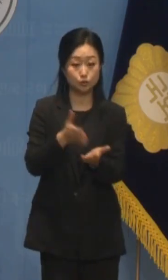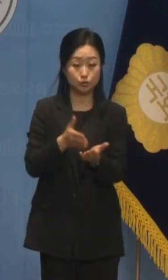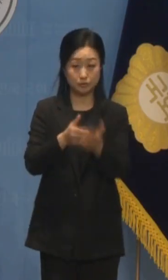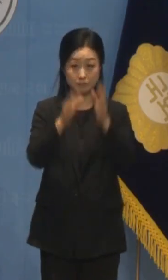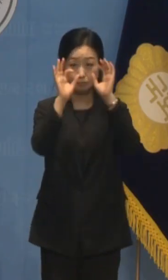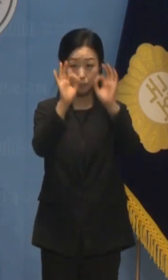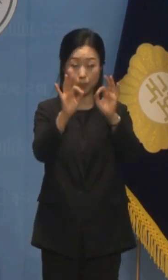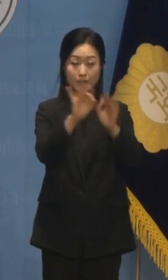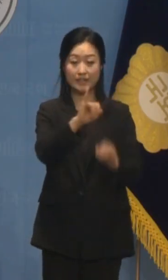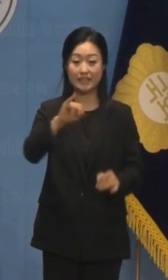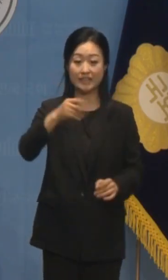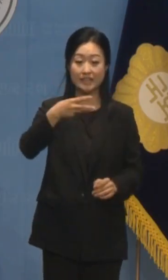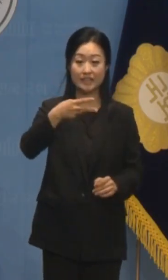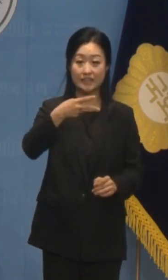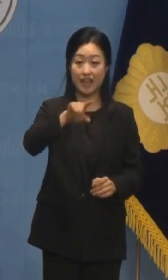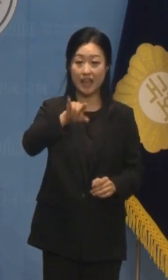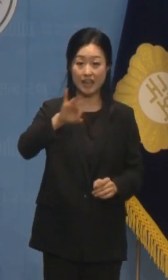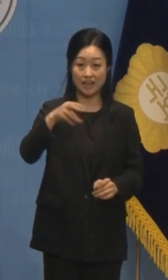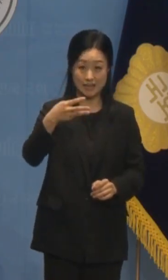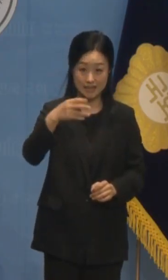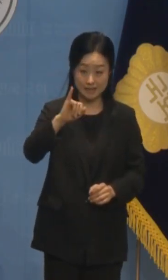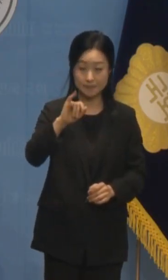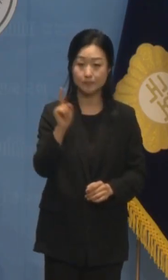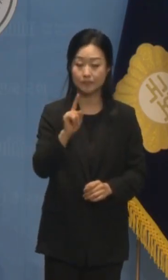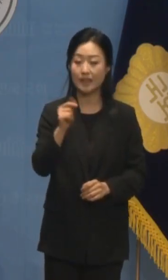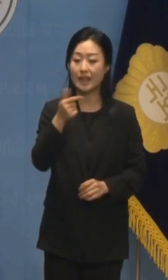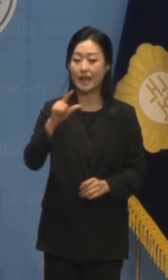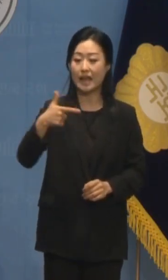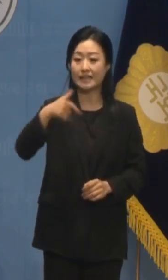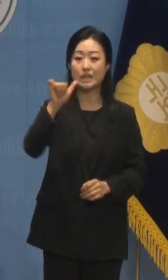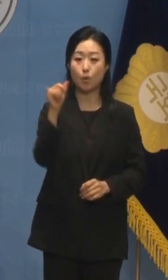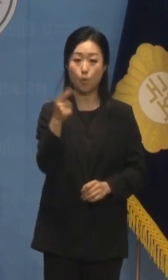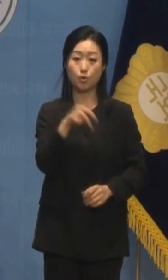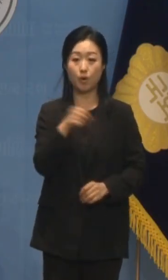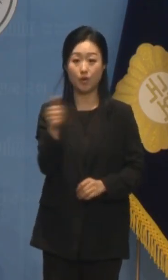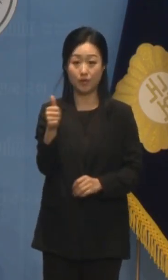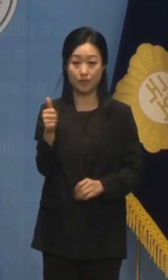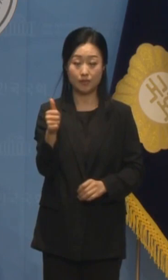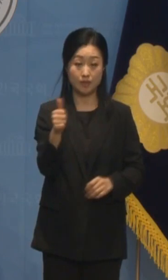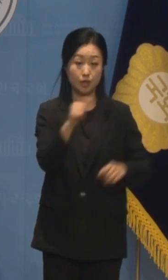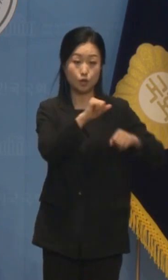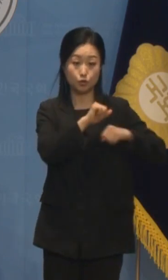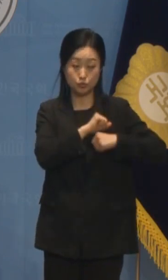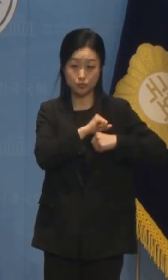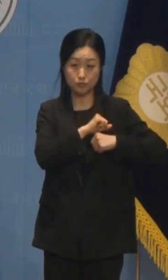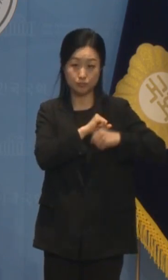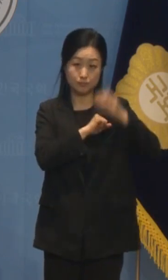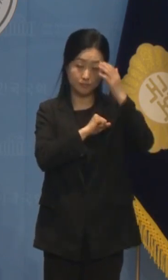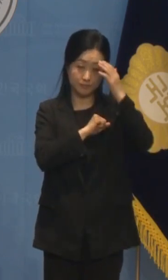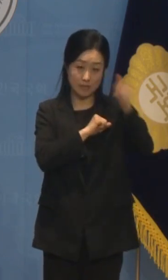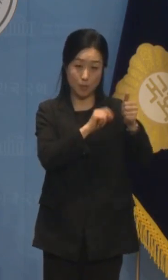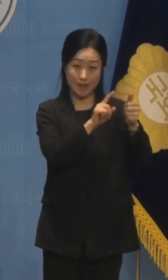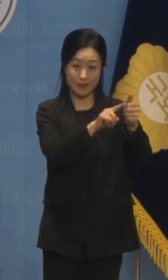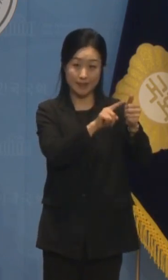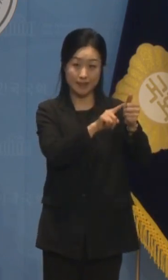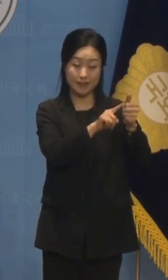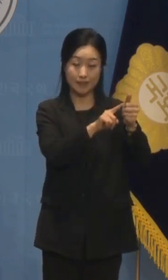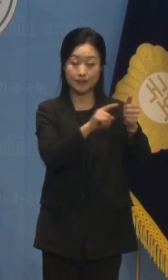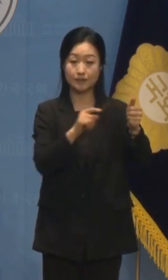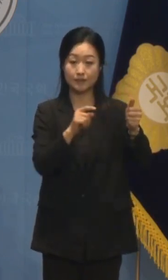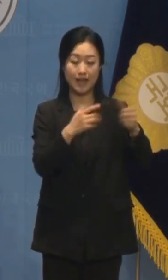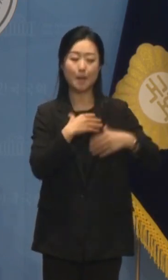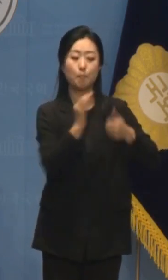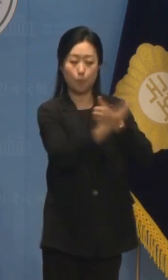군 출신 한기호 국민의힘 의원이 신원식 용산 대통령실 안보실장과